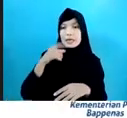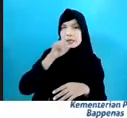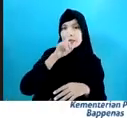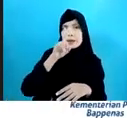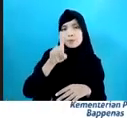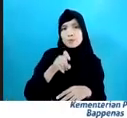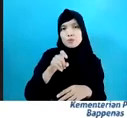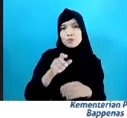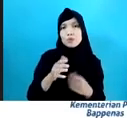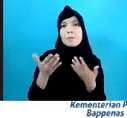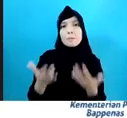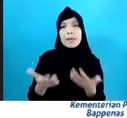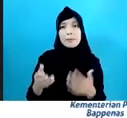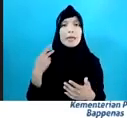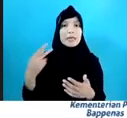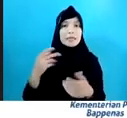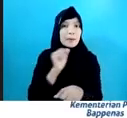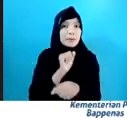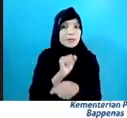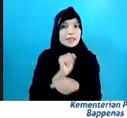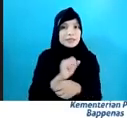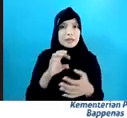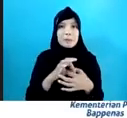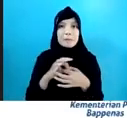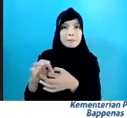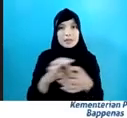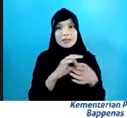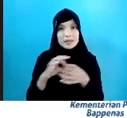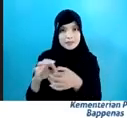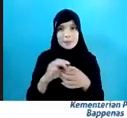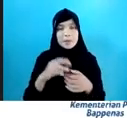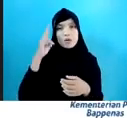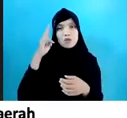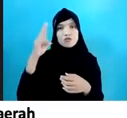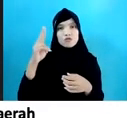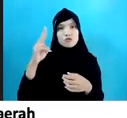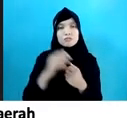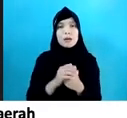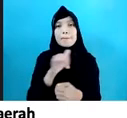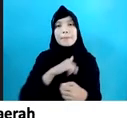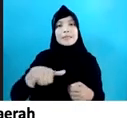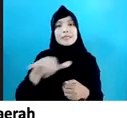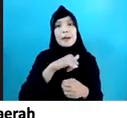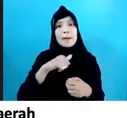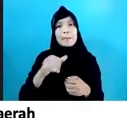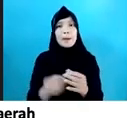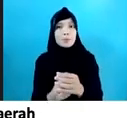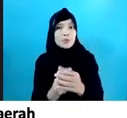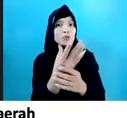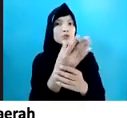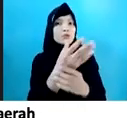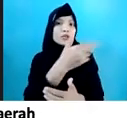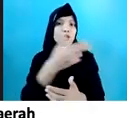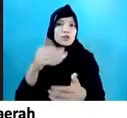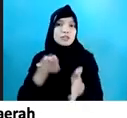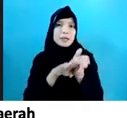adalah Bagaimana kita bekerja berkolaborasi bersama Untuk sama-sama mewujudkan Indonesia maju Tadi